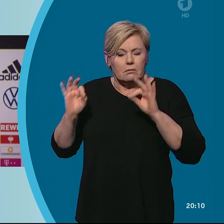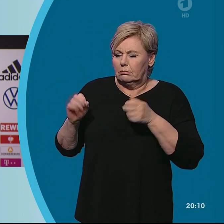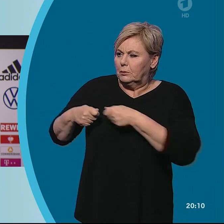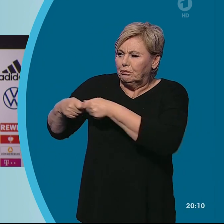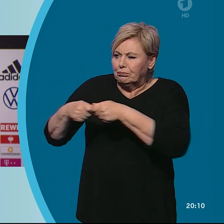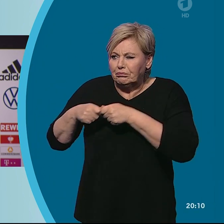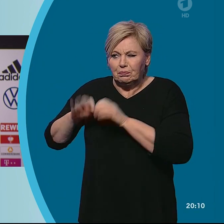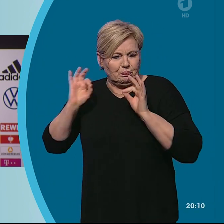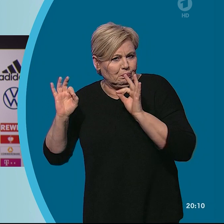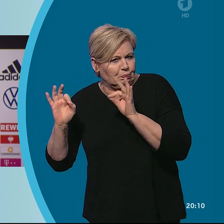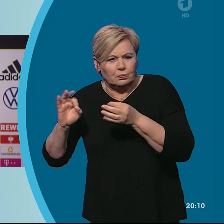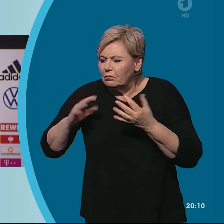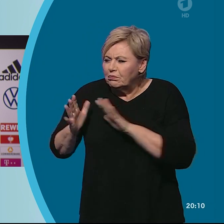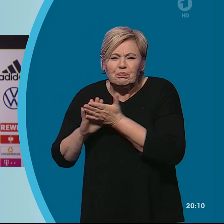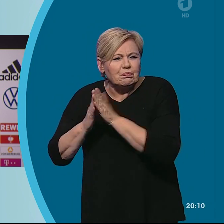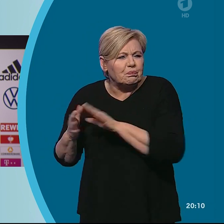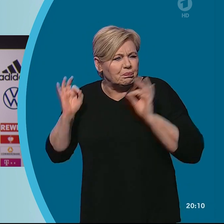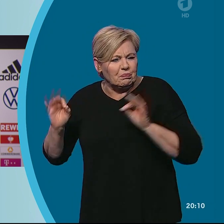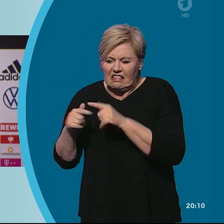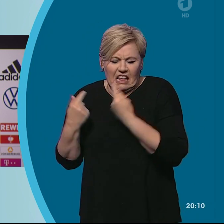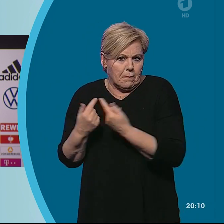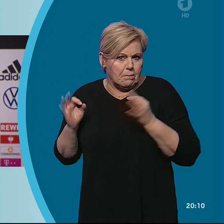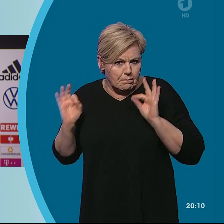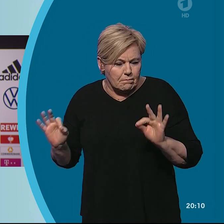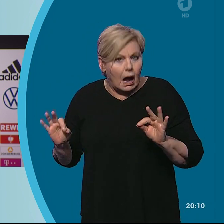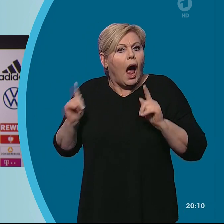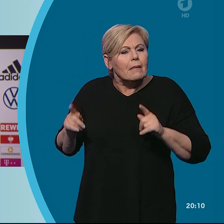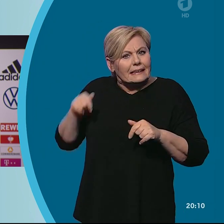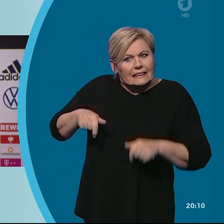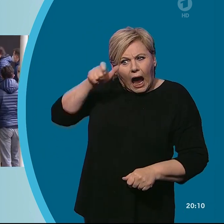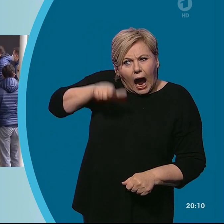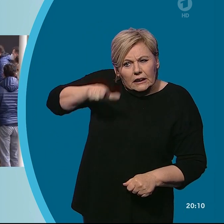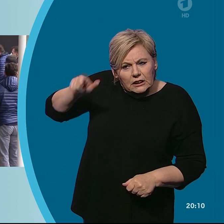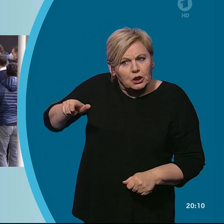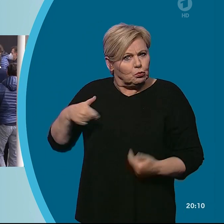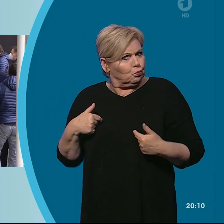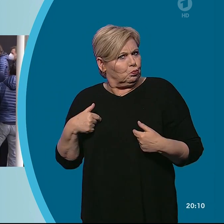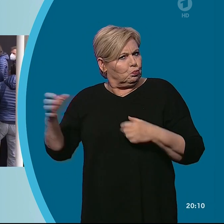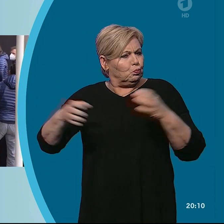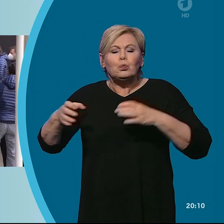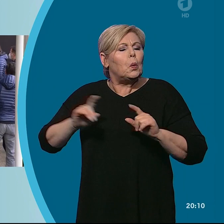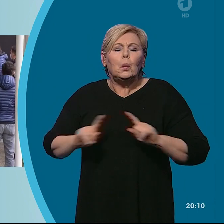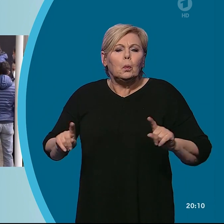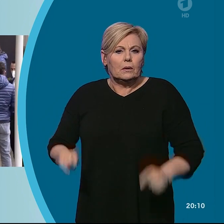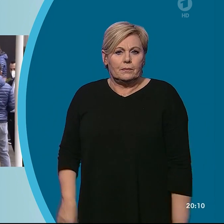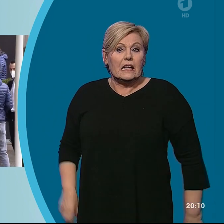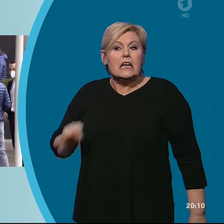sind. Aber das ist für mich jetzt kein Kriterium, einzelne Spieler irgendwie aufzustellen. Niklas Süle ist nicht mehr mit von der Partie.